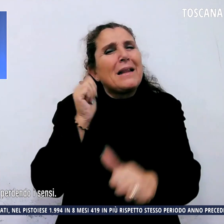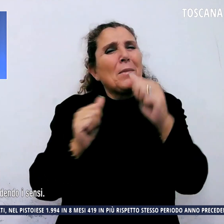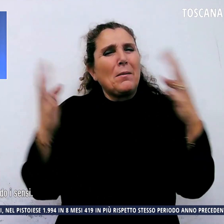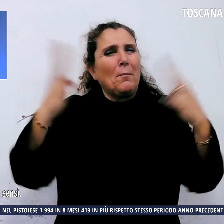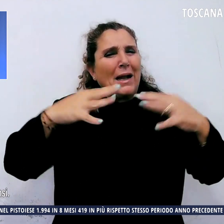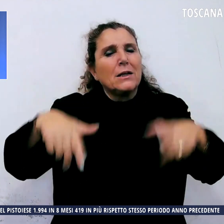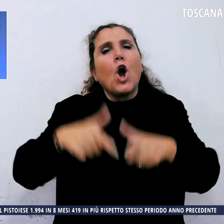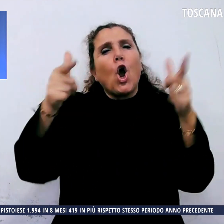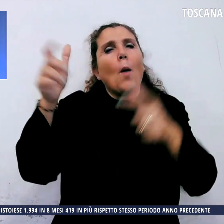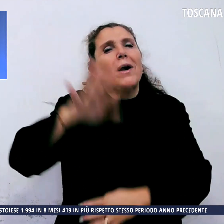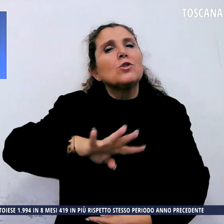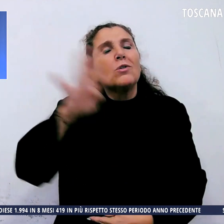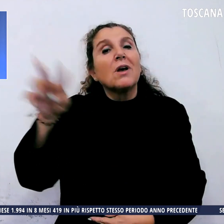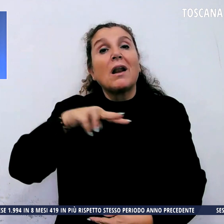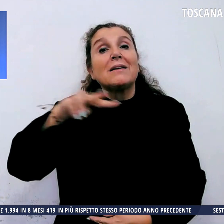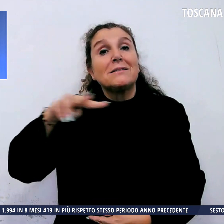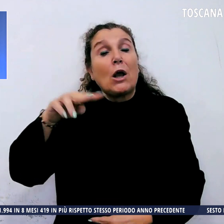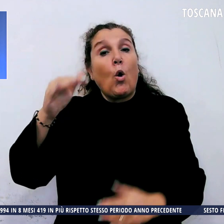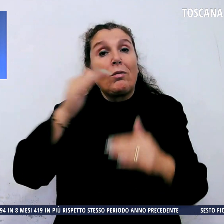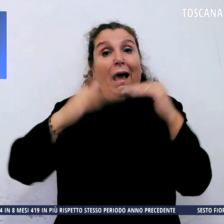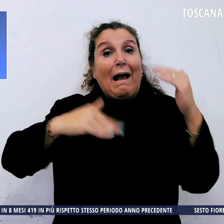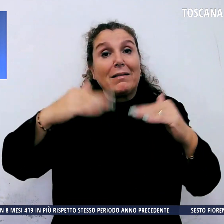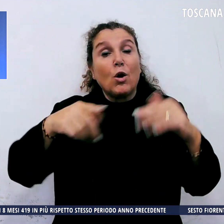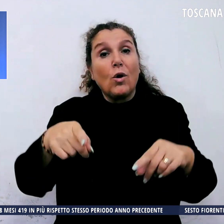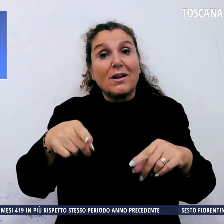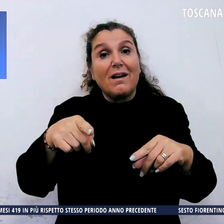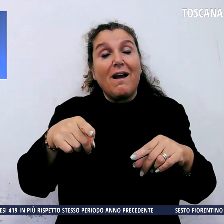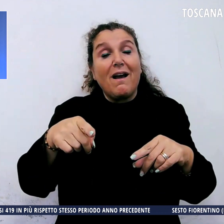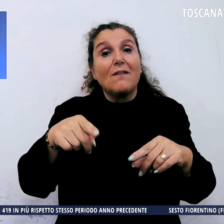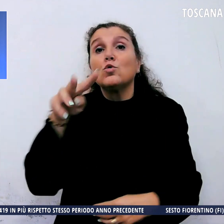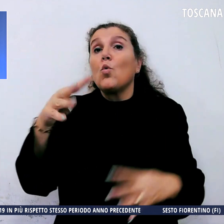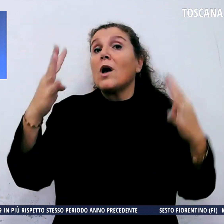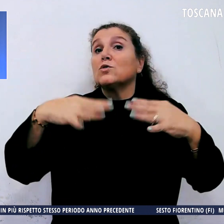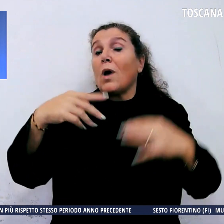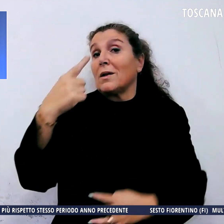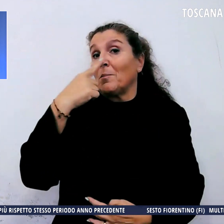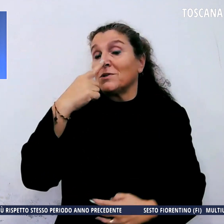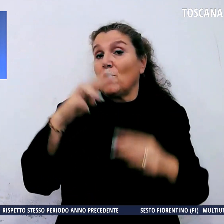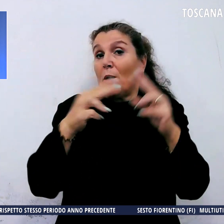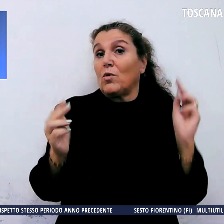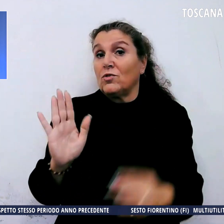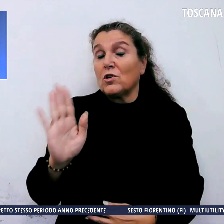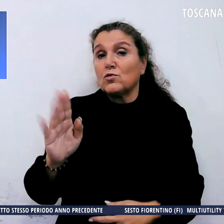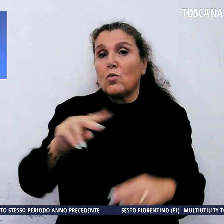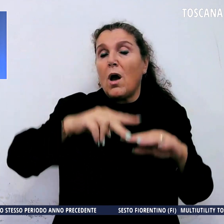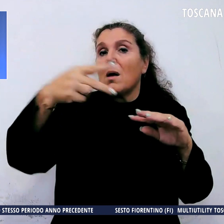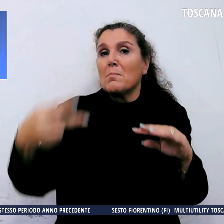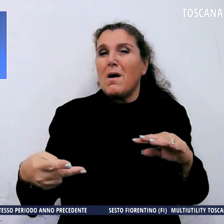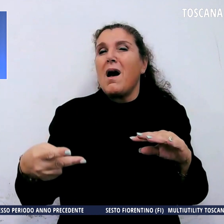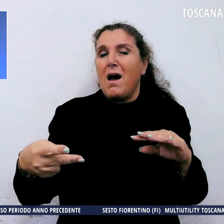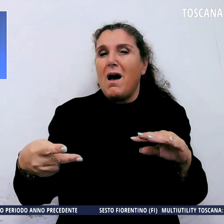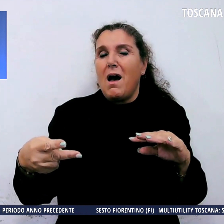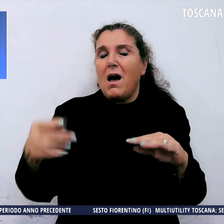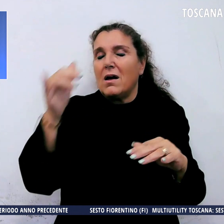di seconda categoria tra le due squadre della provincia di Pistoia. Si era accasciato al suolo perdendo i sensi.